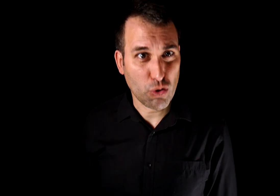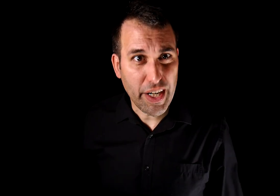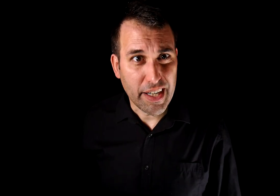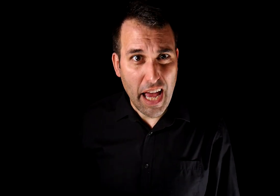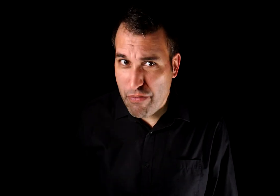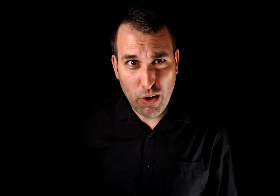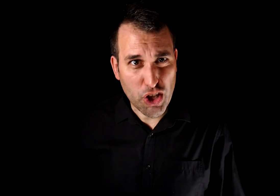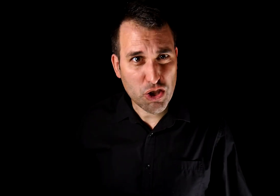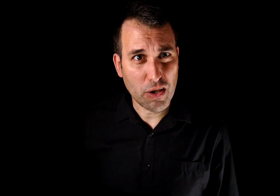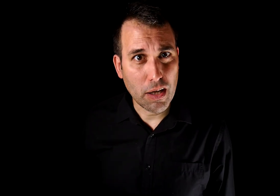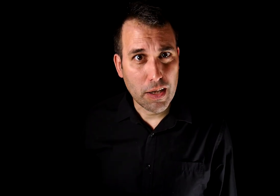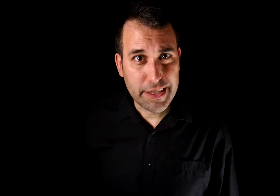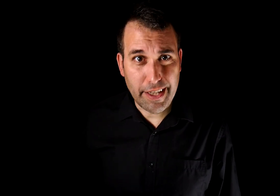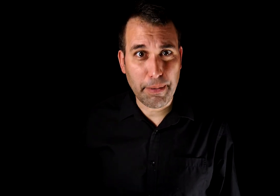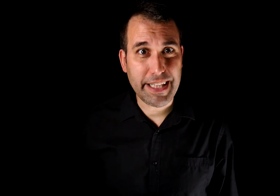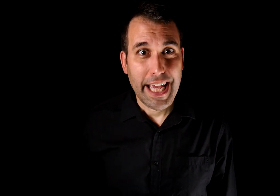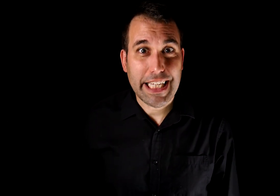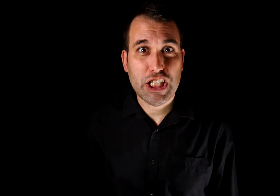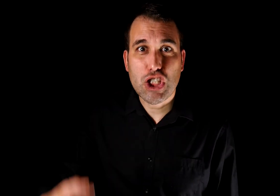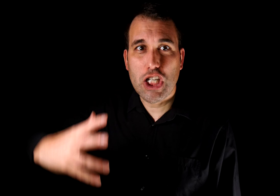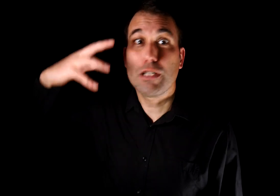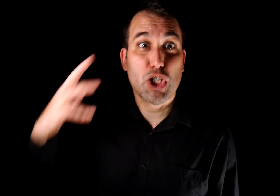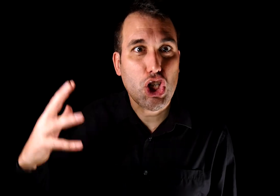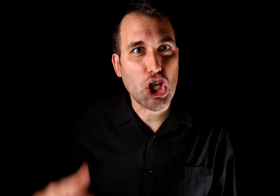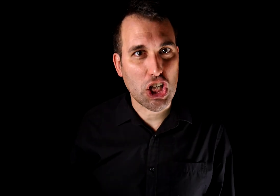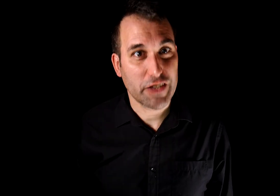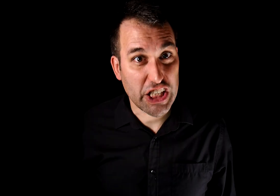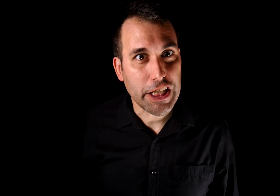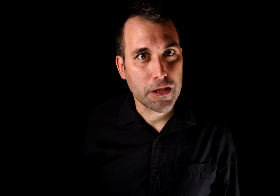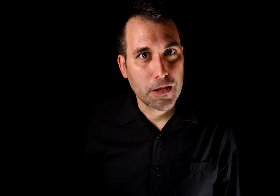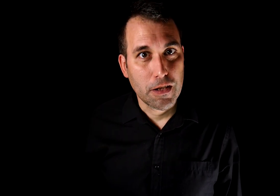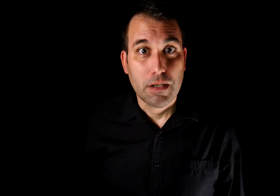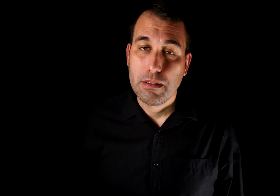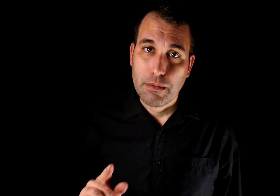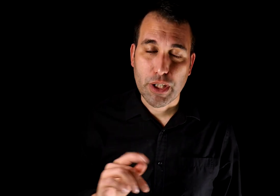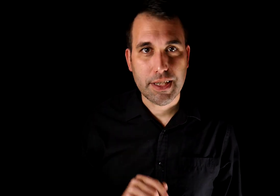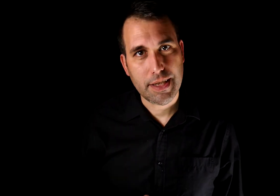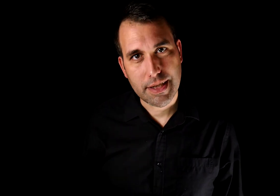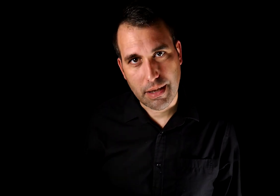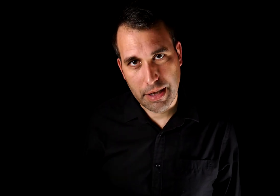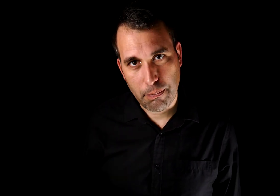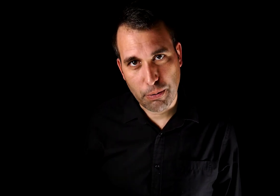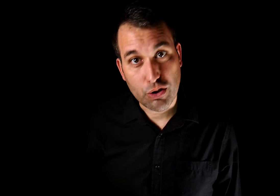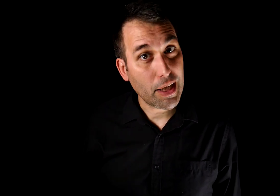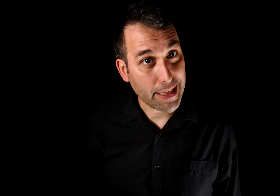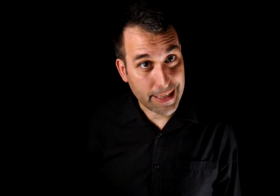sufrir. ¡Es vergonzoso! ¡Sinceramente! ¡Es que da un gano de partirle la cara, ¿verdad? Pues ese es exactamente el propósito de la técnica.